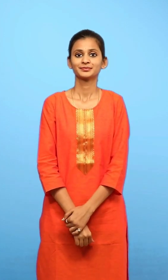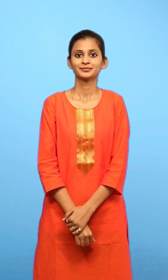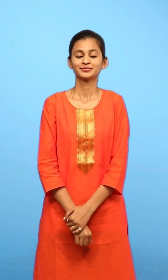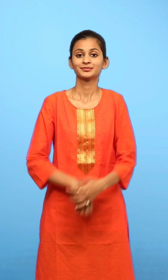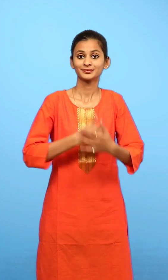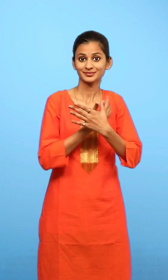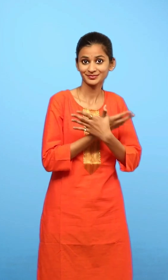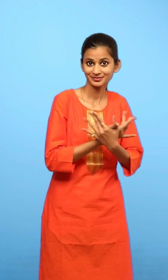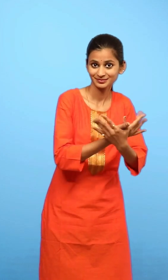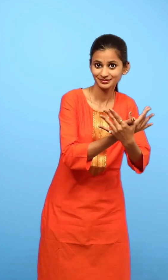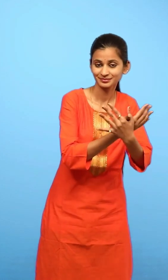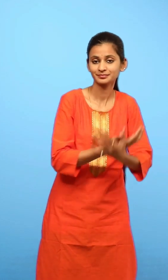तितली और कली